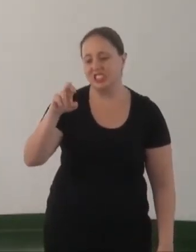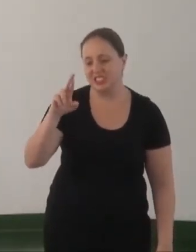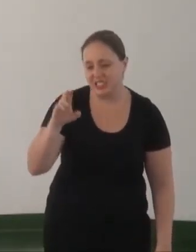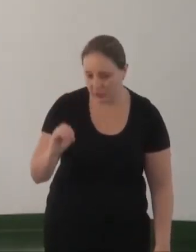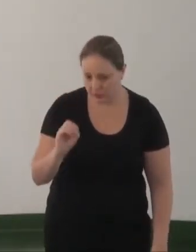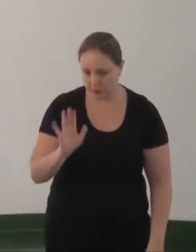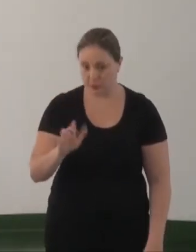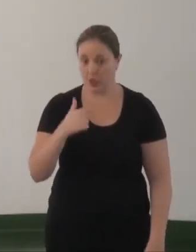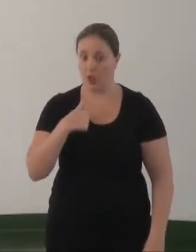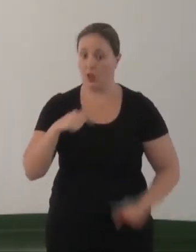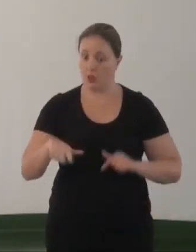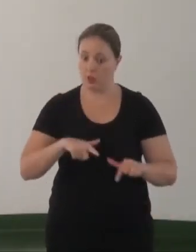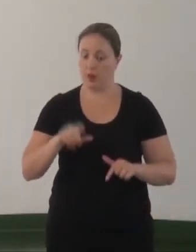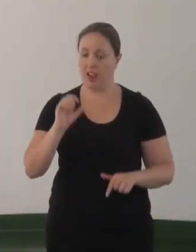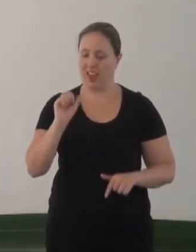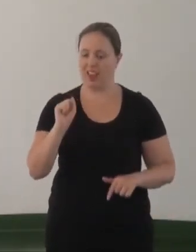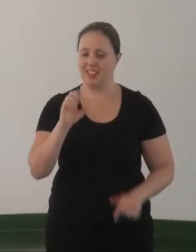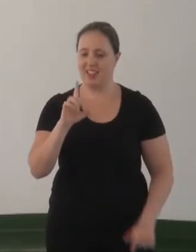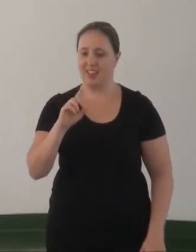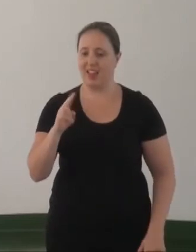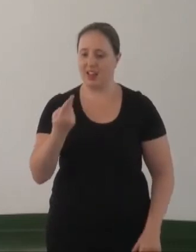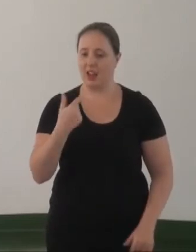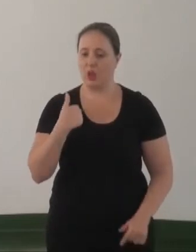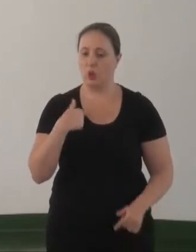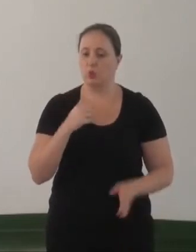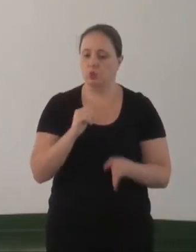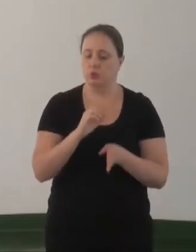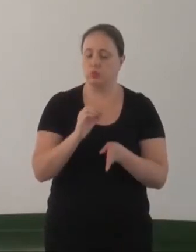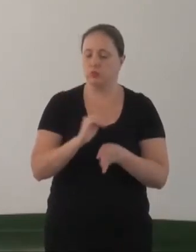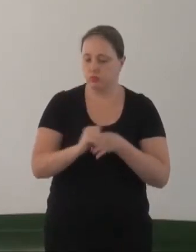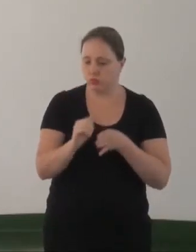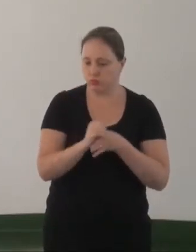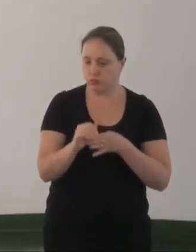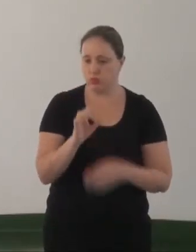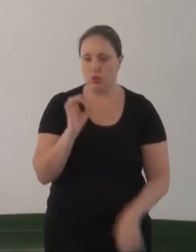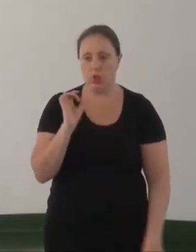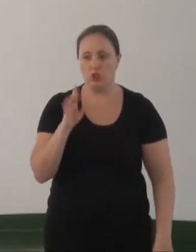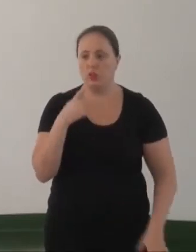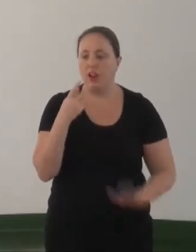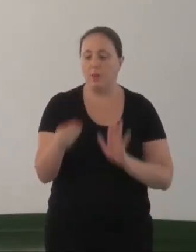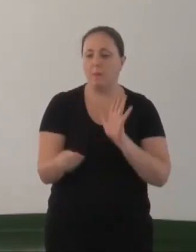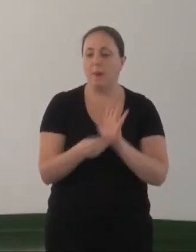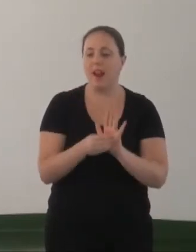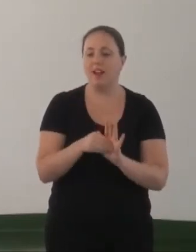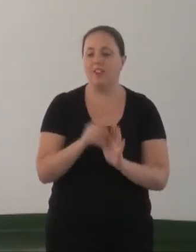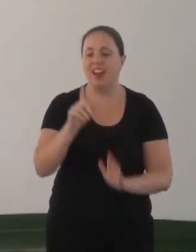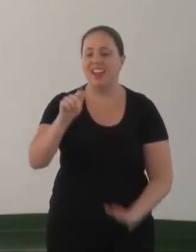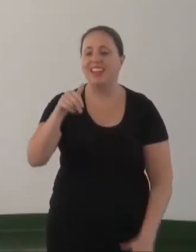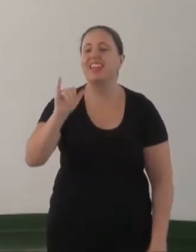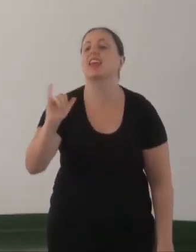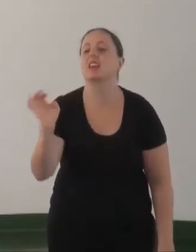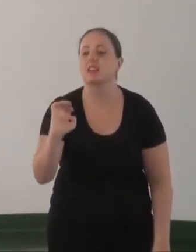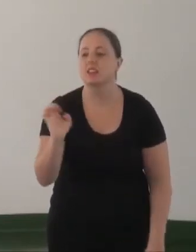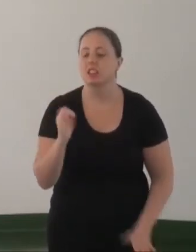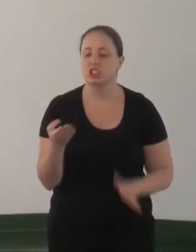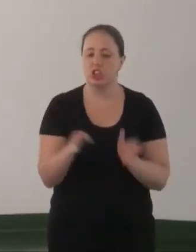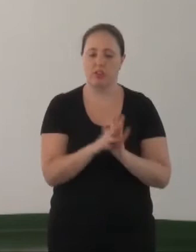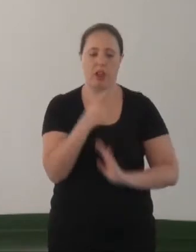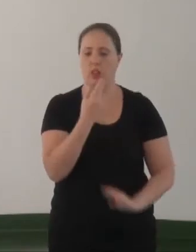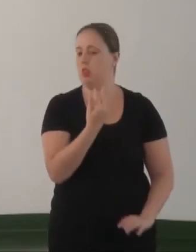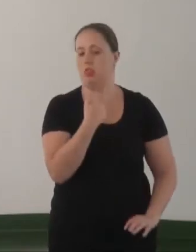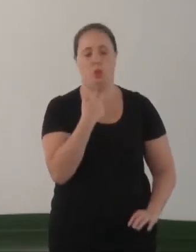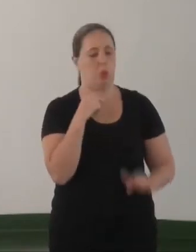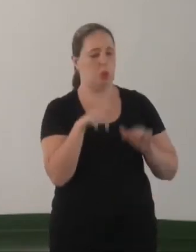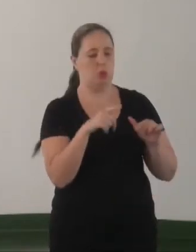eu trabalhei na STH como consultor para LGBT. Era só eu colocar a palavra gay lá que vinha um filtro e falava você não